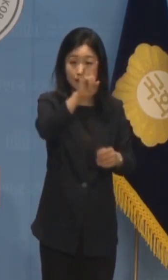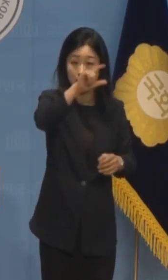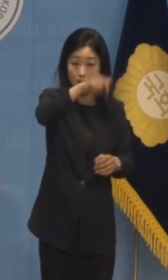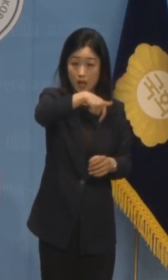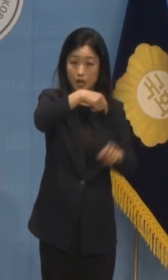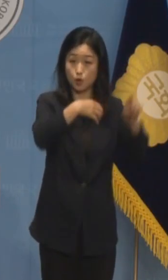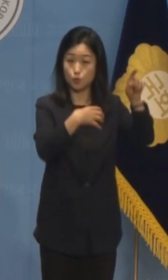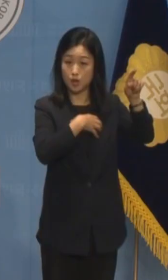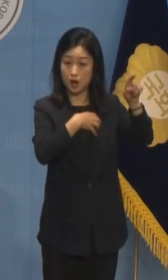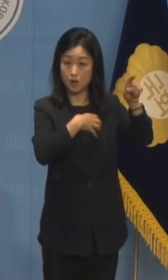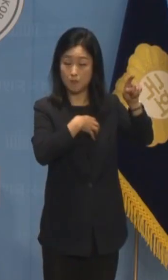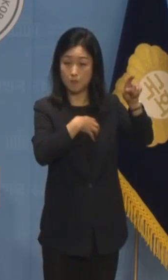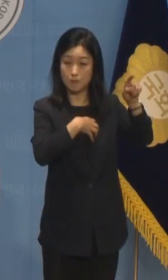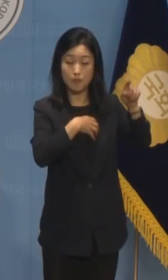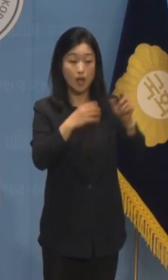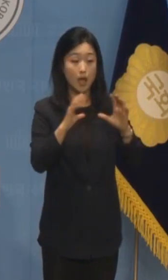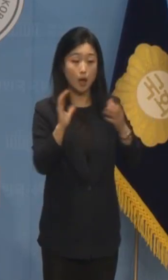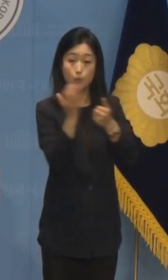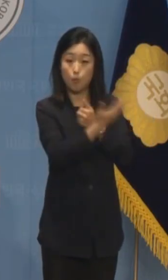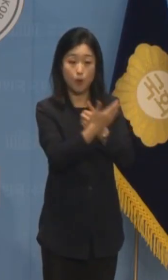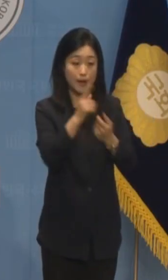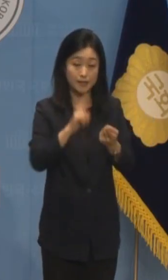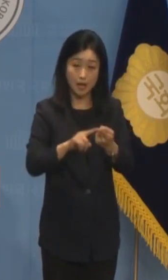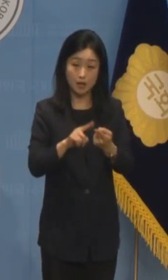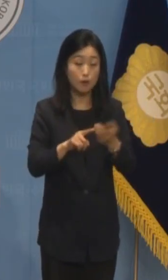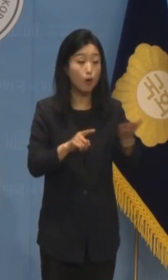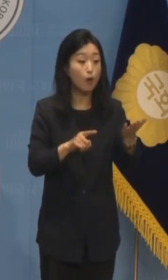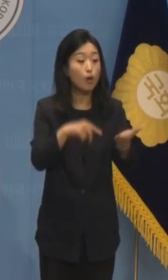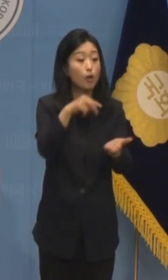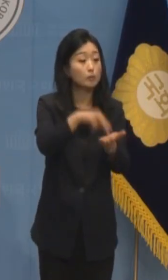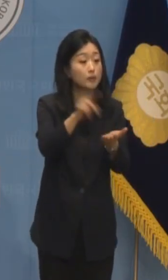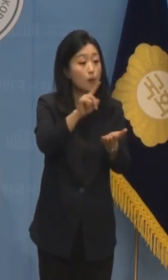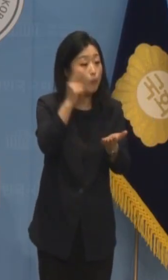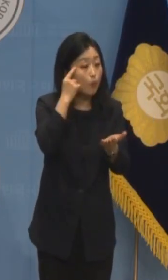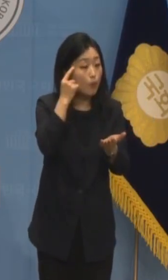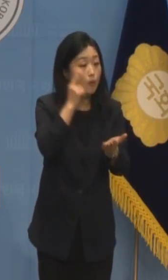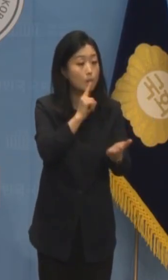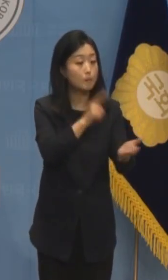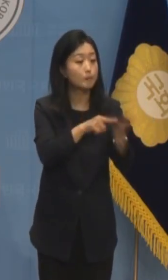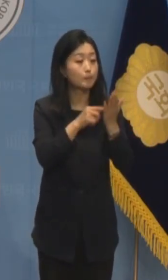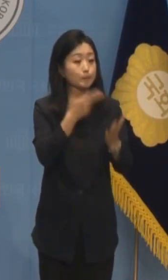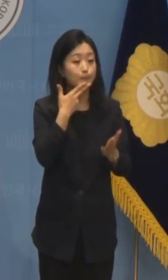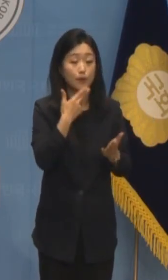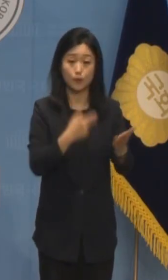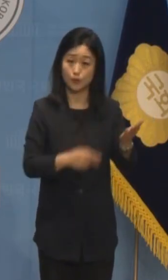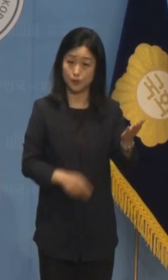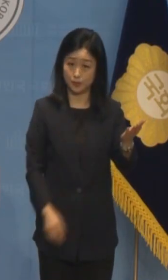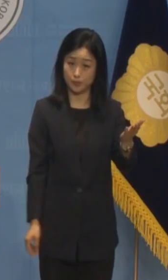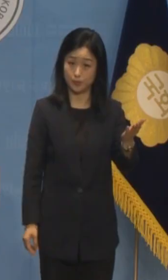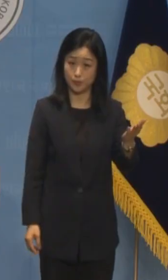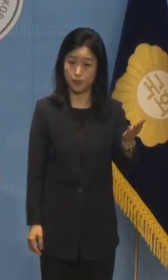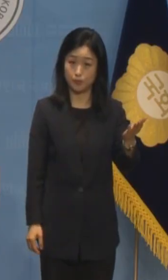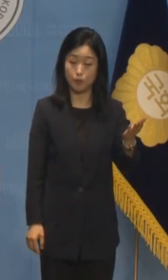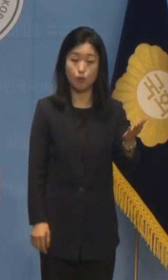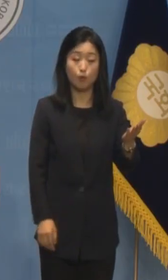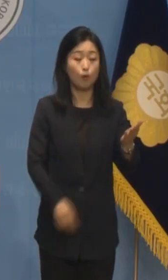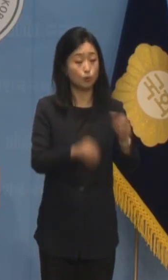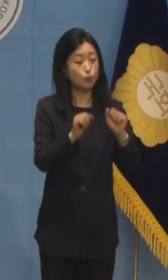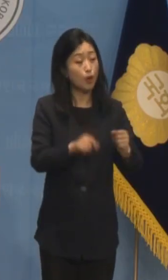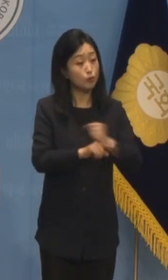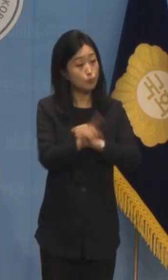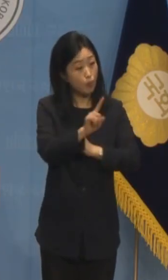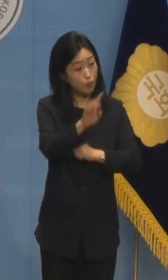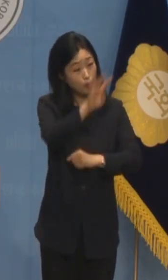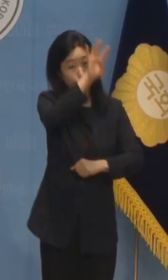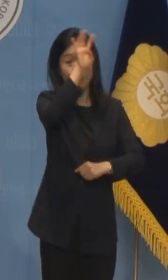높이는 사안 등의 안보 이슈에도 뚜렷한 의견 제시가 없으니 도대체 무엇을 위해 존재하는